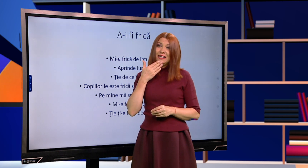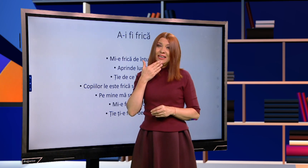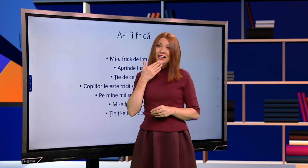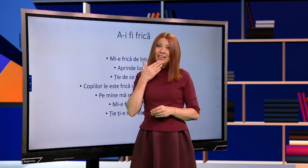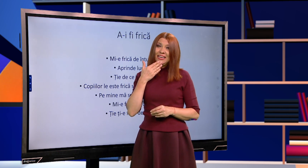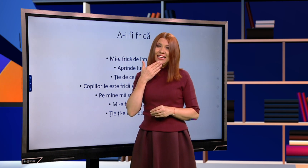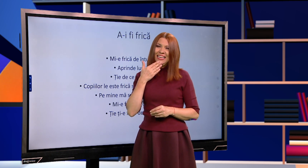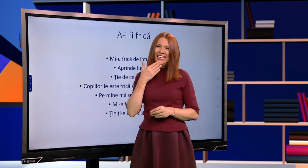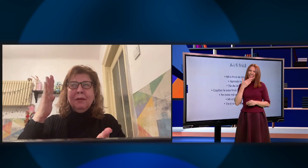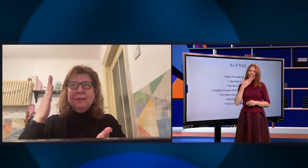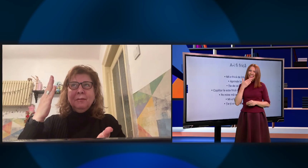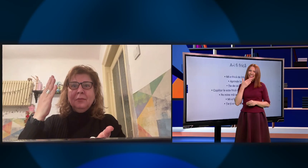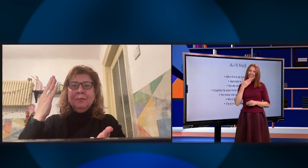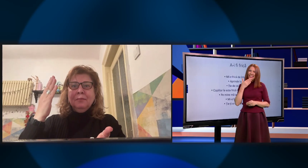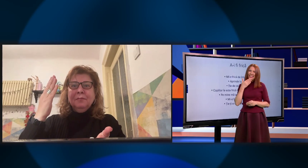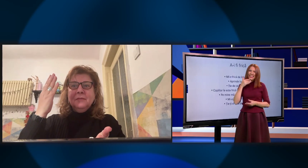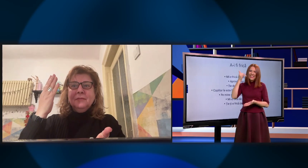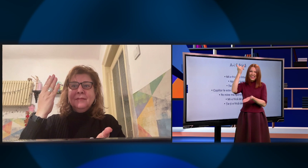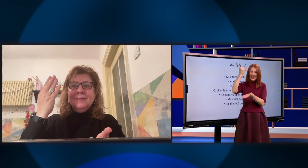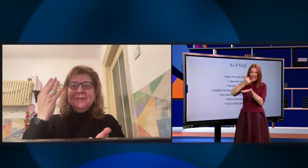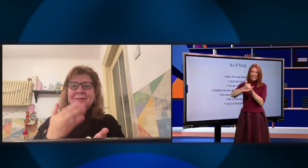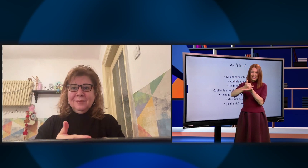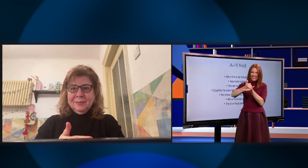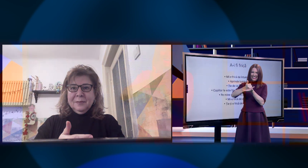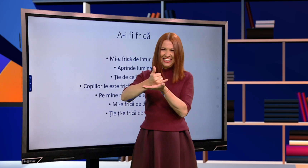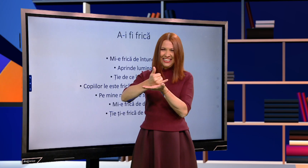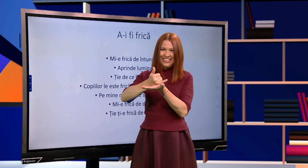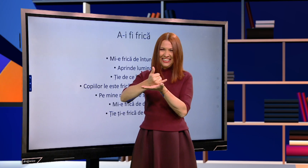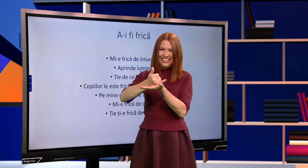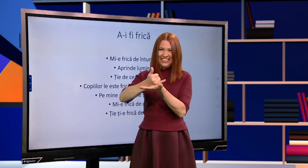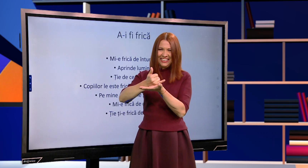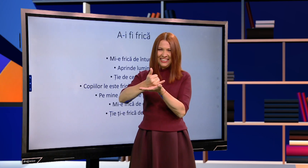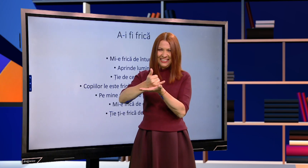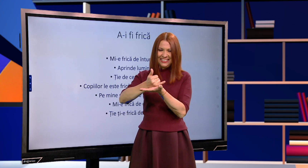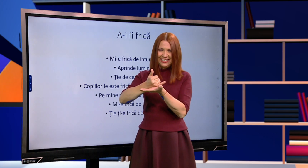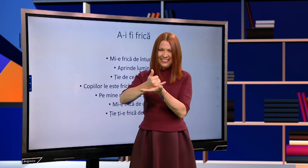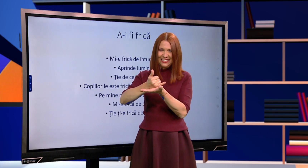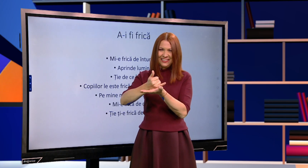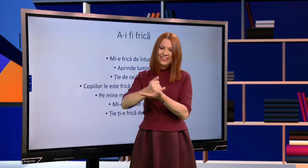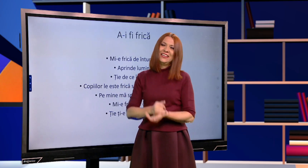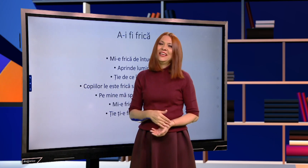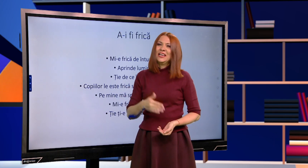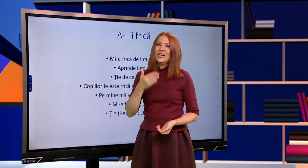Adevărat, un miram. Adevărat. Adevărat.